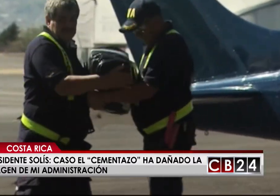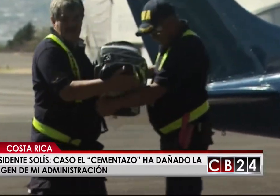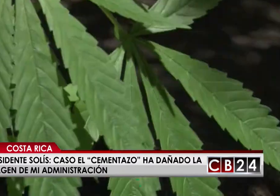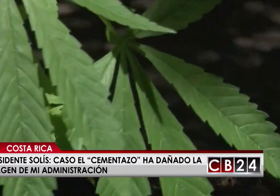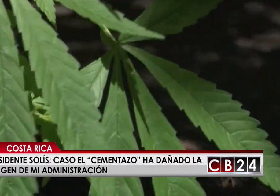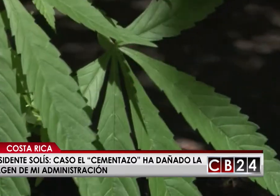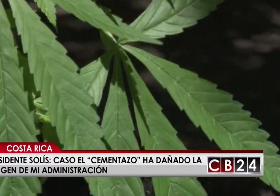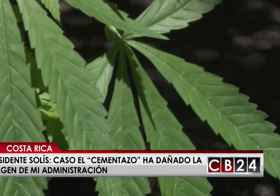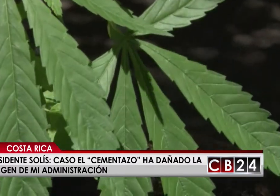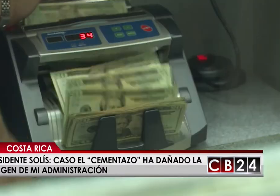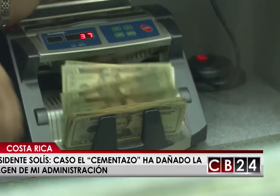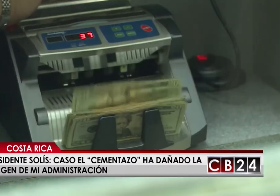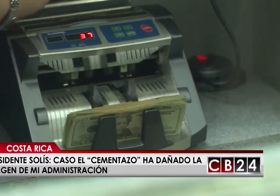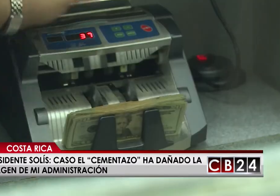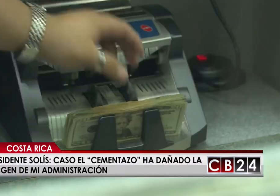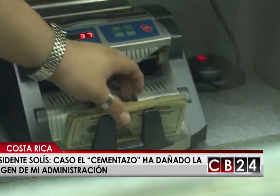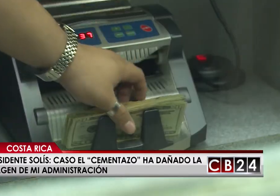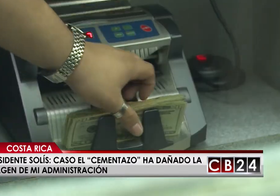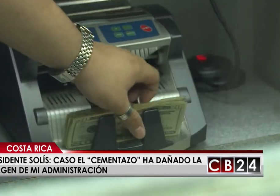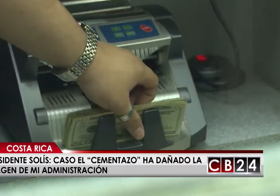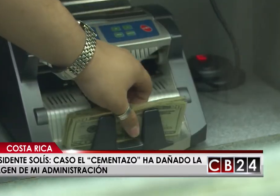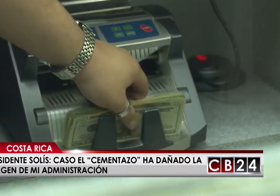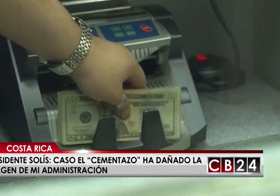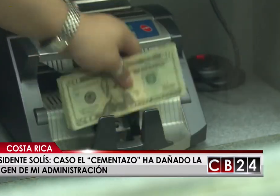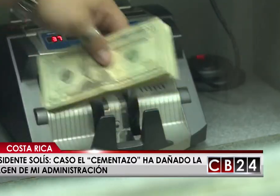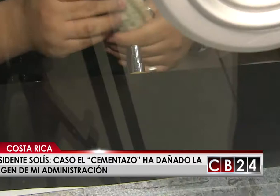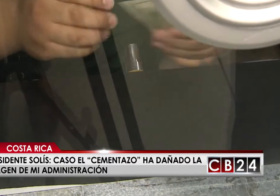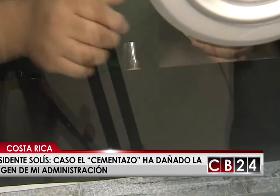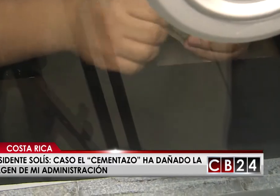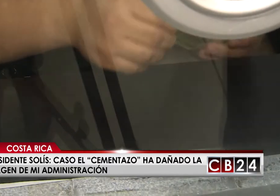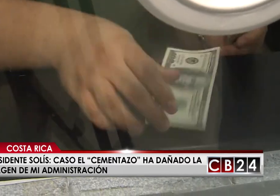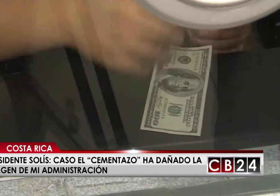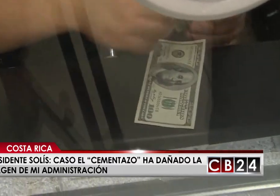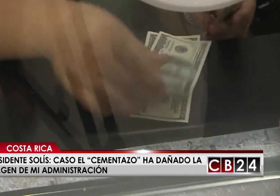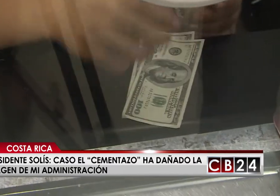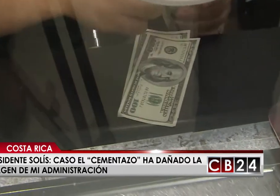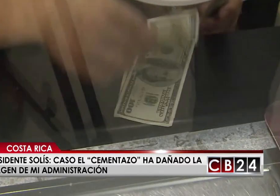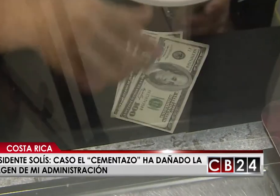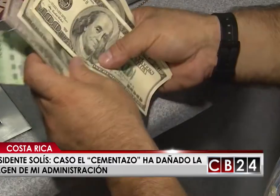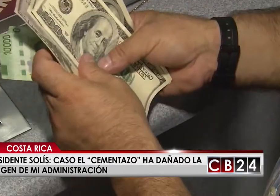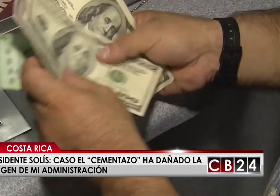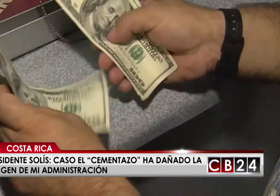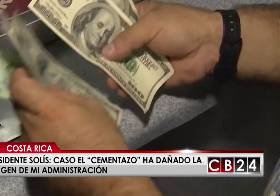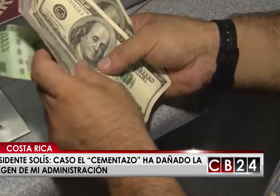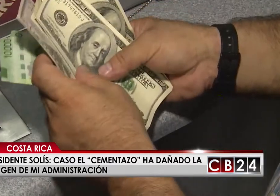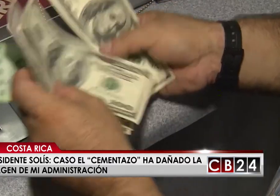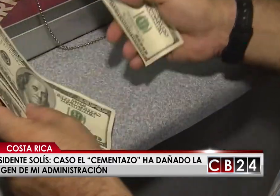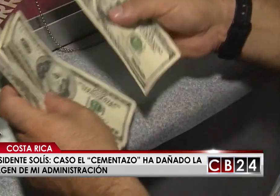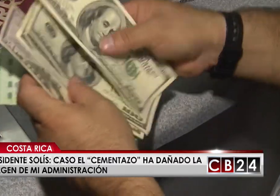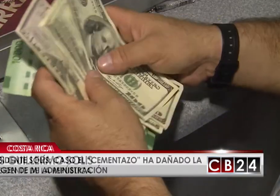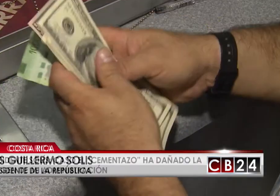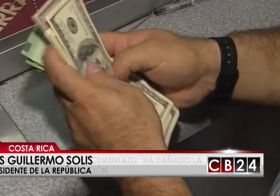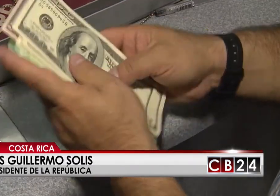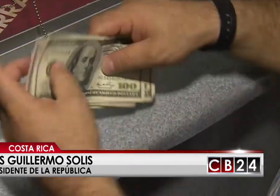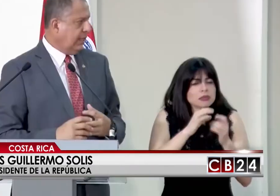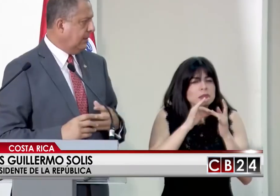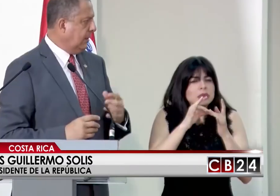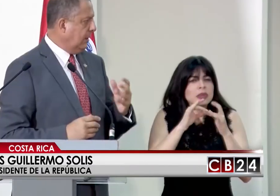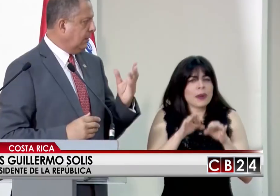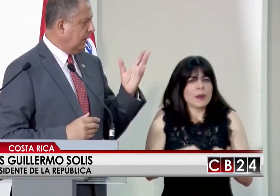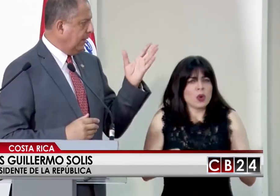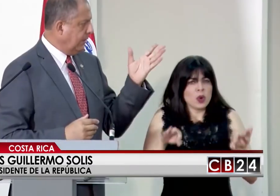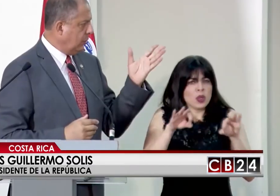centroamericano a la lista gris del Grupo de Acción Financiera Internacional Gafi. Costa Rica, gracias a la gestión particularmente